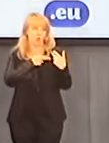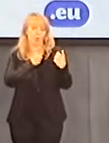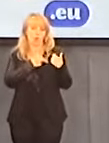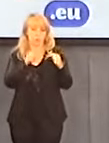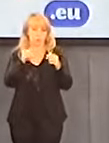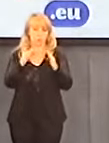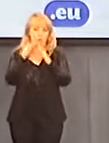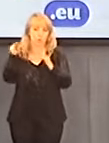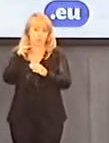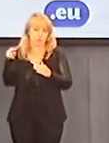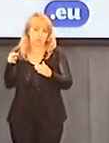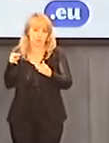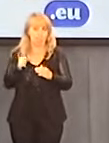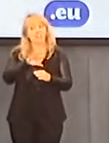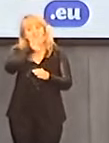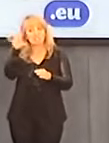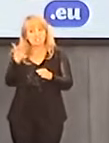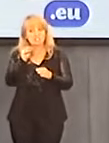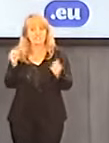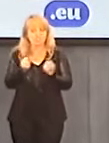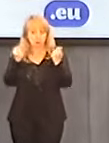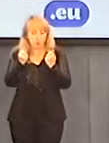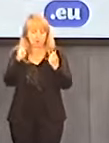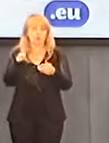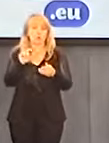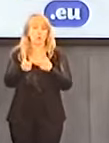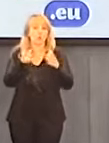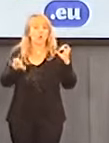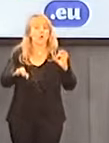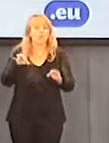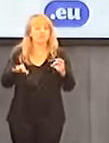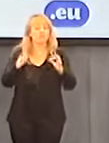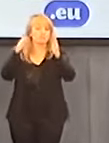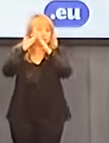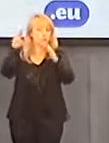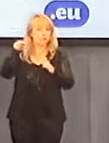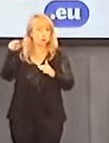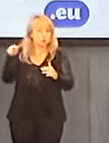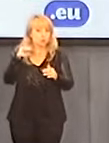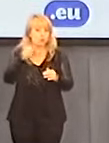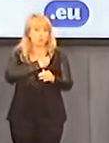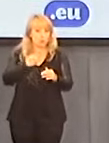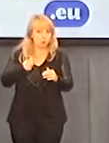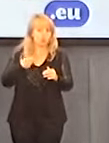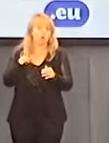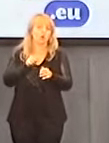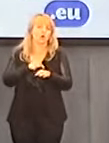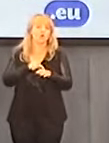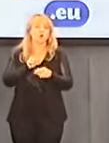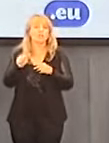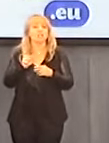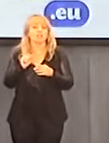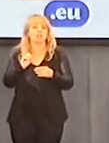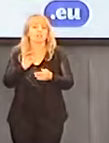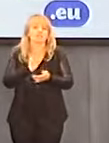podejmuje Konferencja Episkopatu Polski, mają niestety tylko i wyłącznie charakter działań